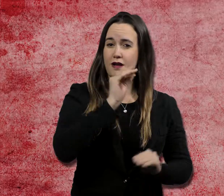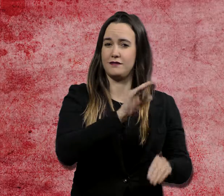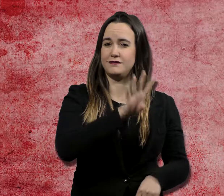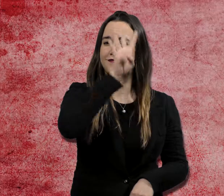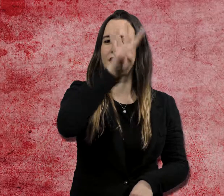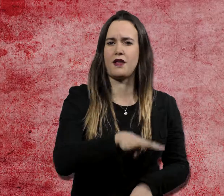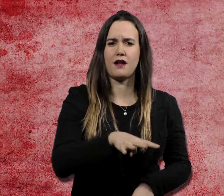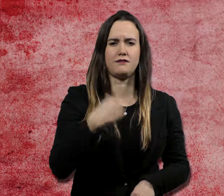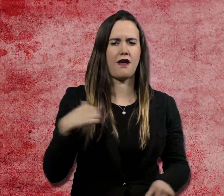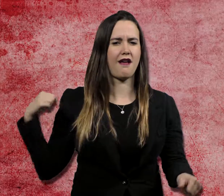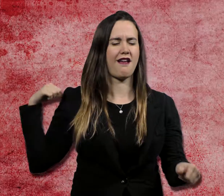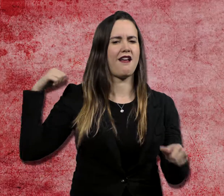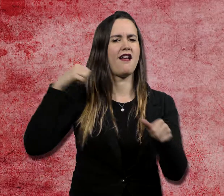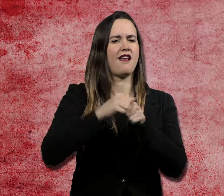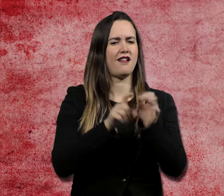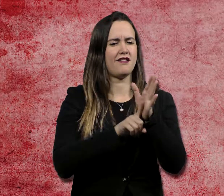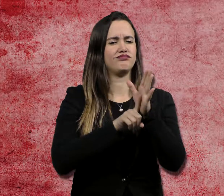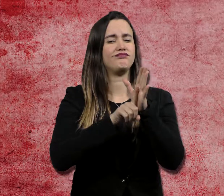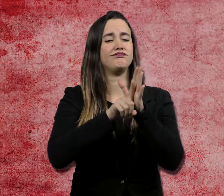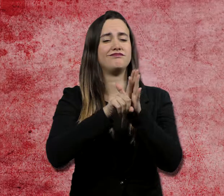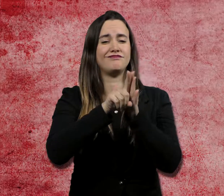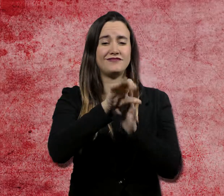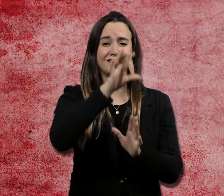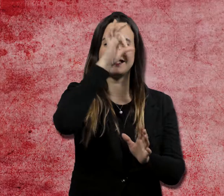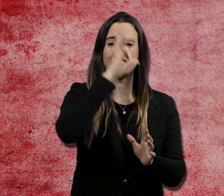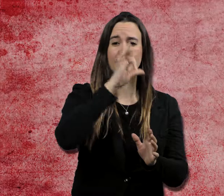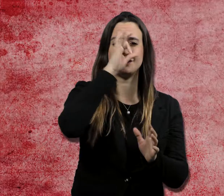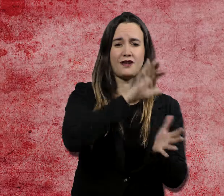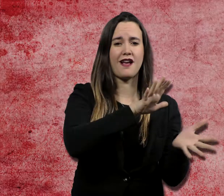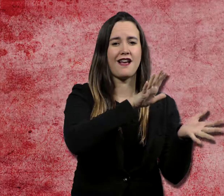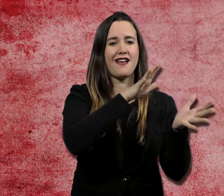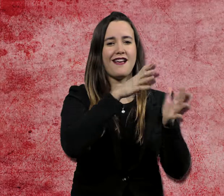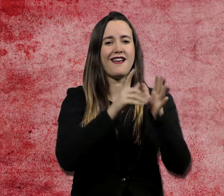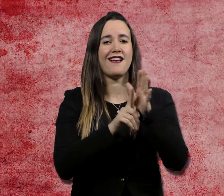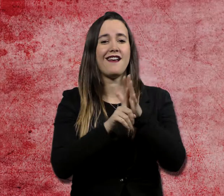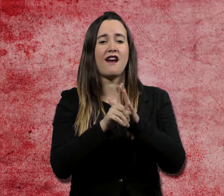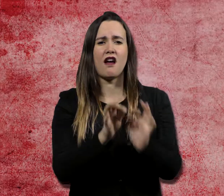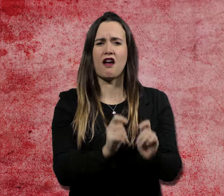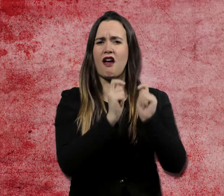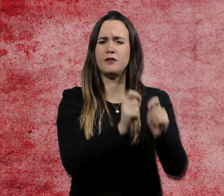La cultura catalana ha desenvolupat en el decurs dels segles una identitat singular i universal.